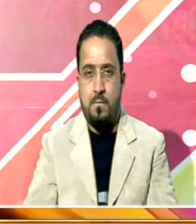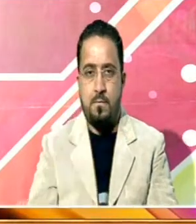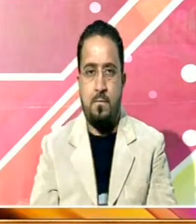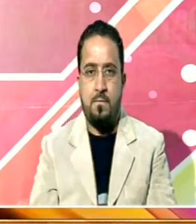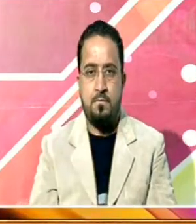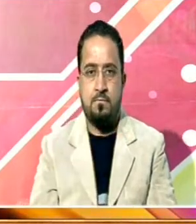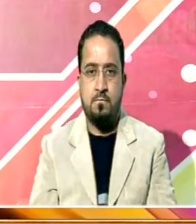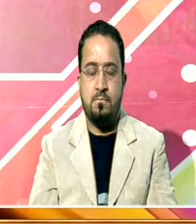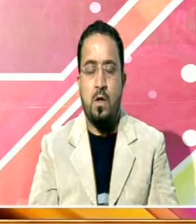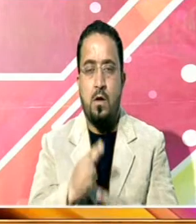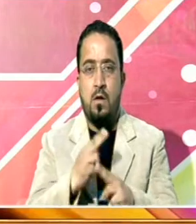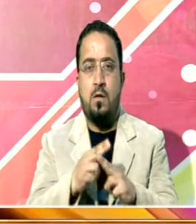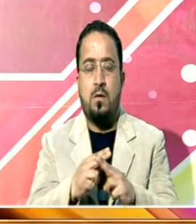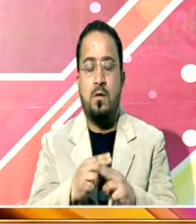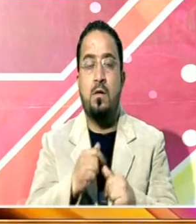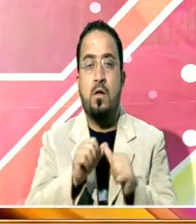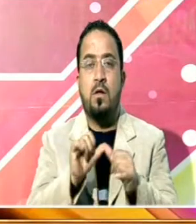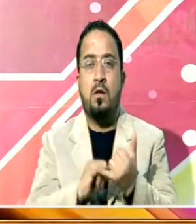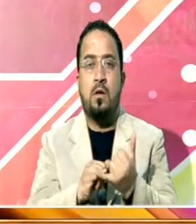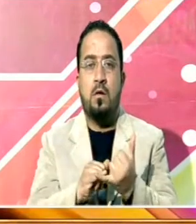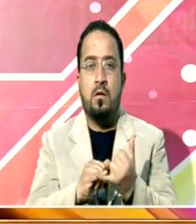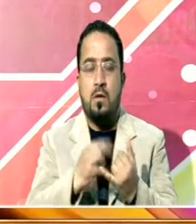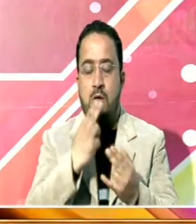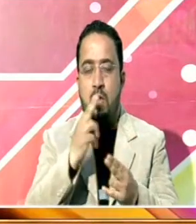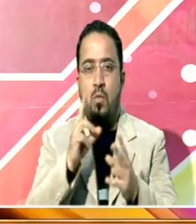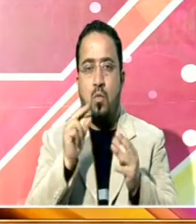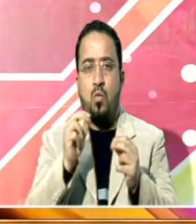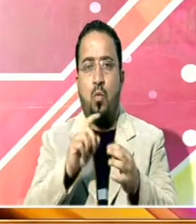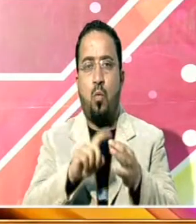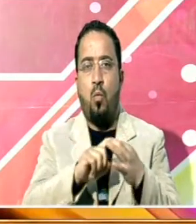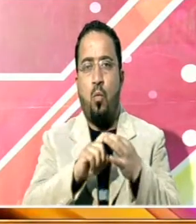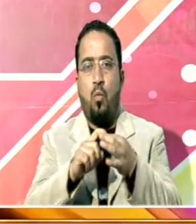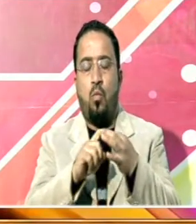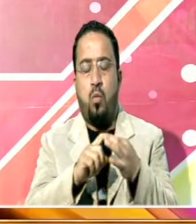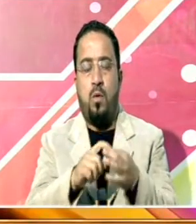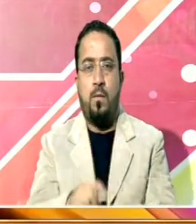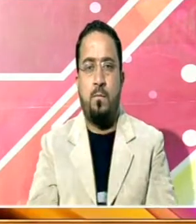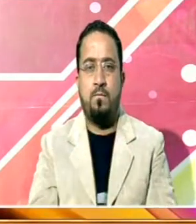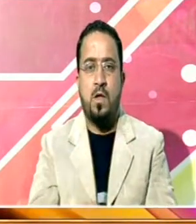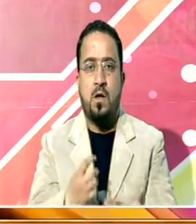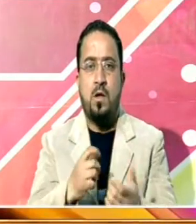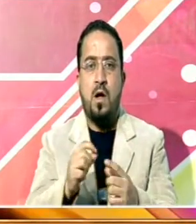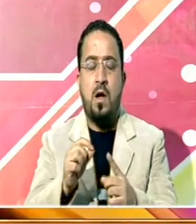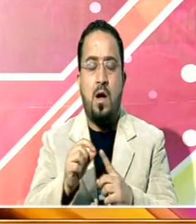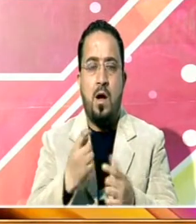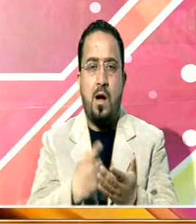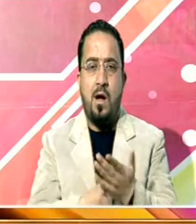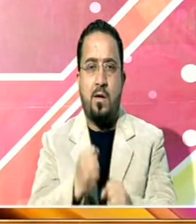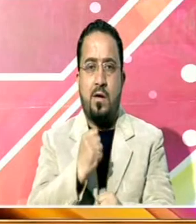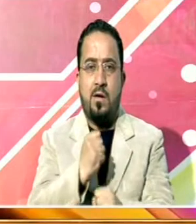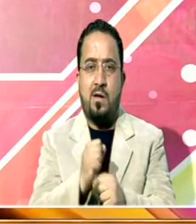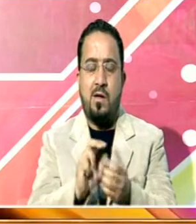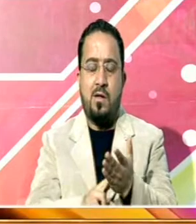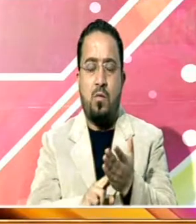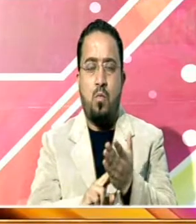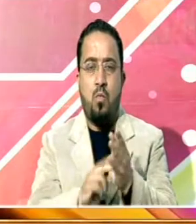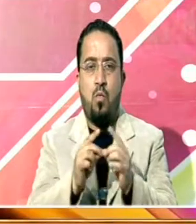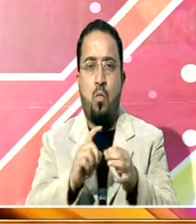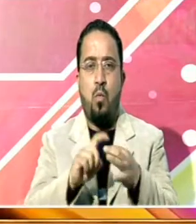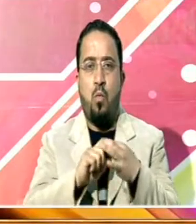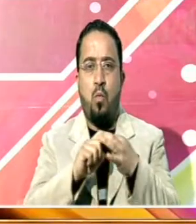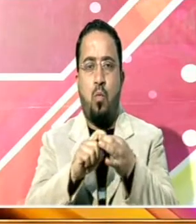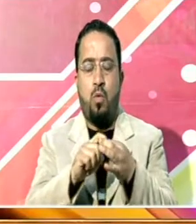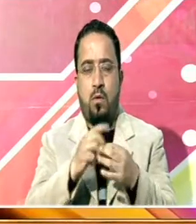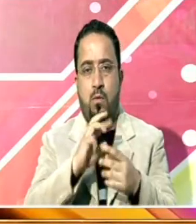اور لوگ برائی راست تمام متعلق سوالات ایڈریٹ اوپی گنگا پر پوچھ سکتے ہیں